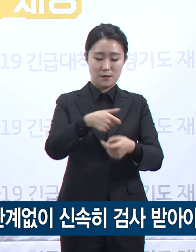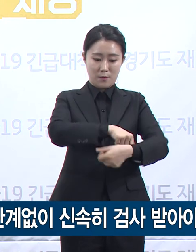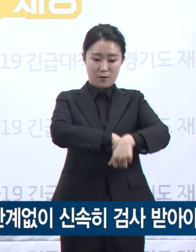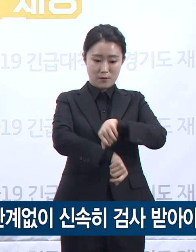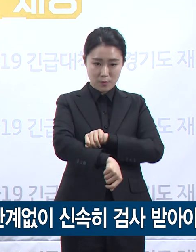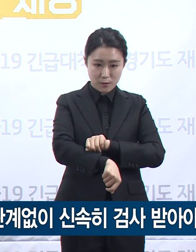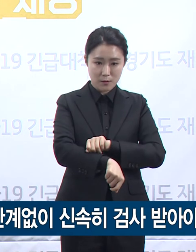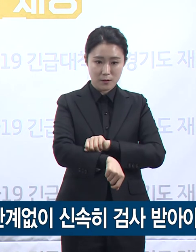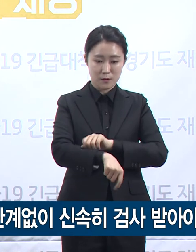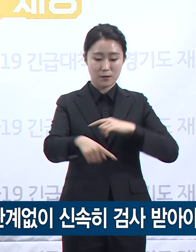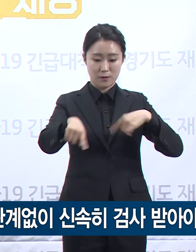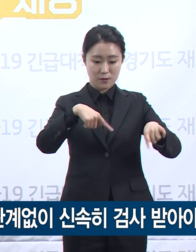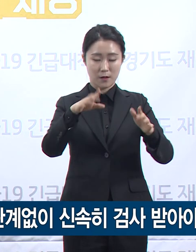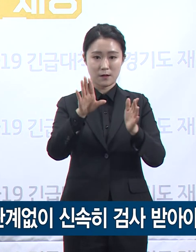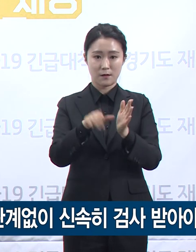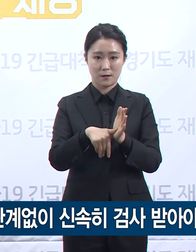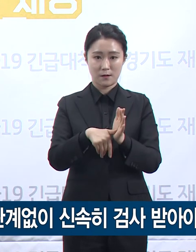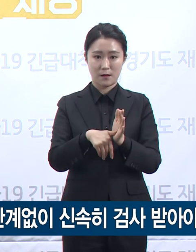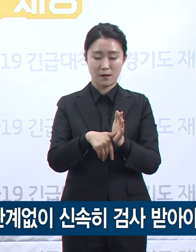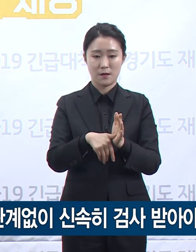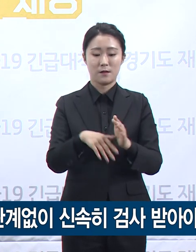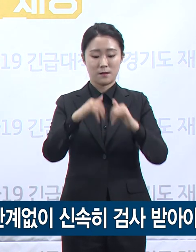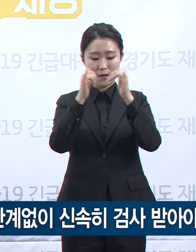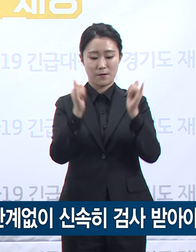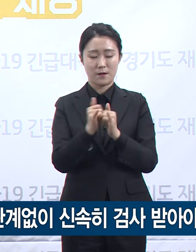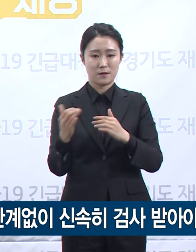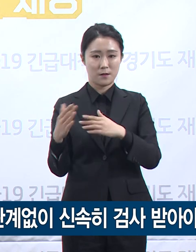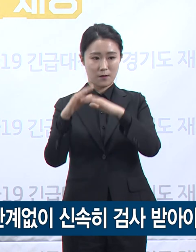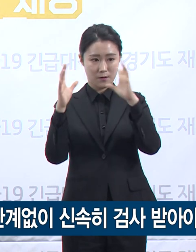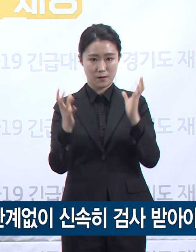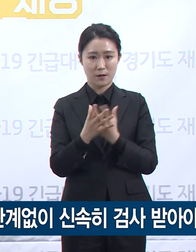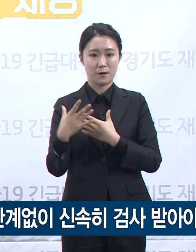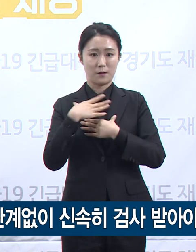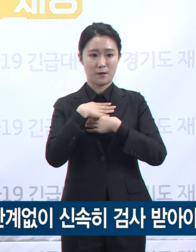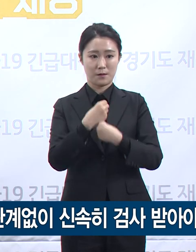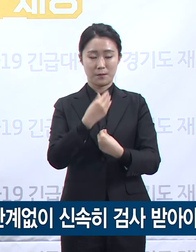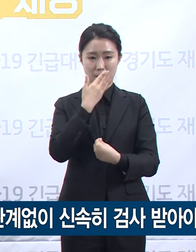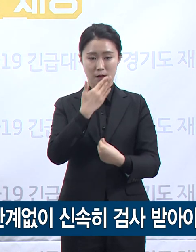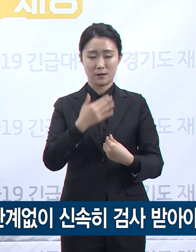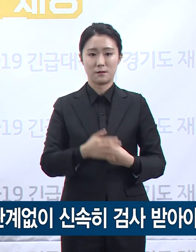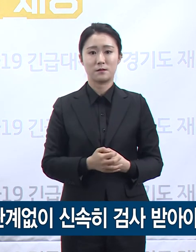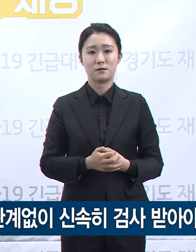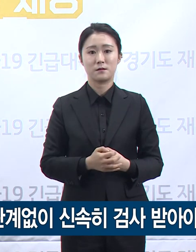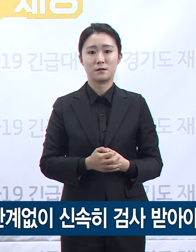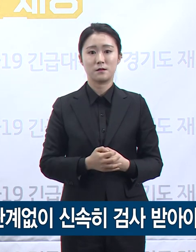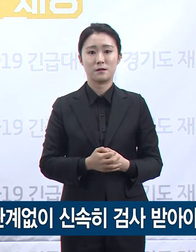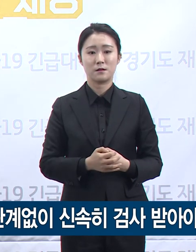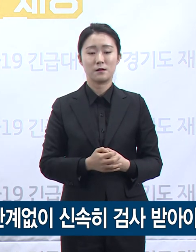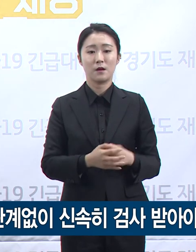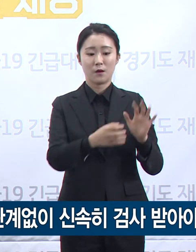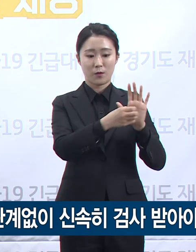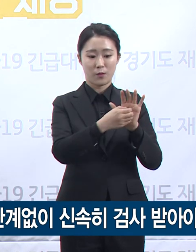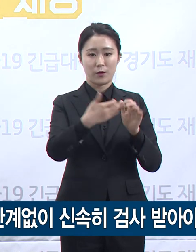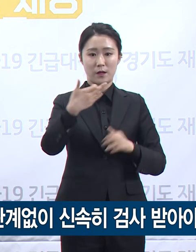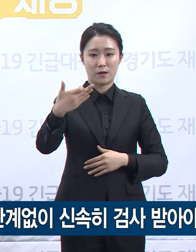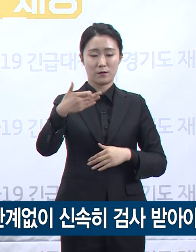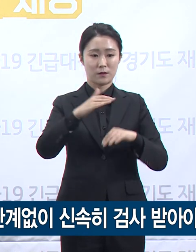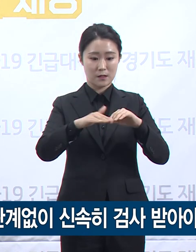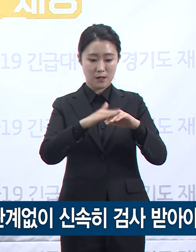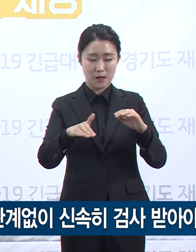안전이 확보됩니다. 코로나19 유행을 대응하는 일은 그 결과뿐 아니라 과정도 성공적이어야 합니다.